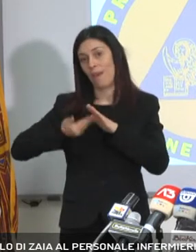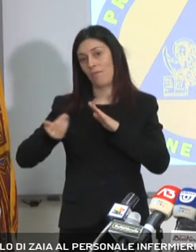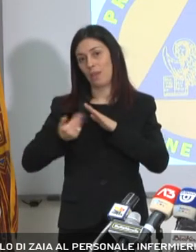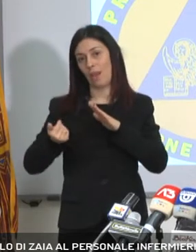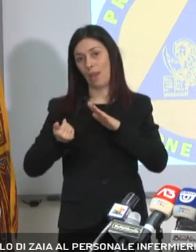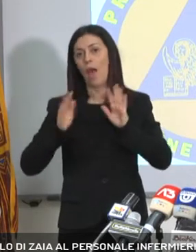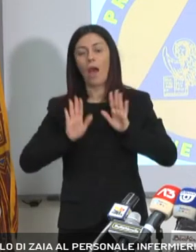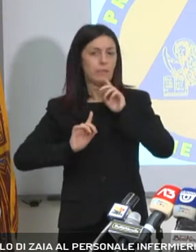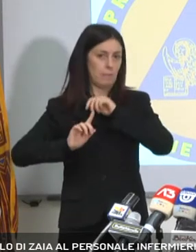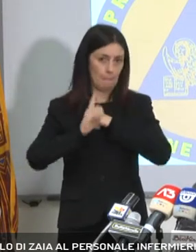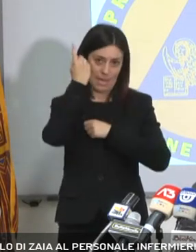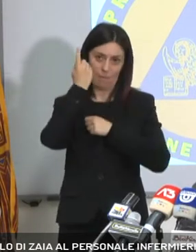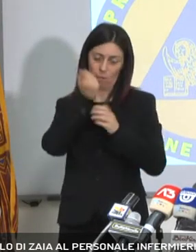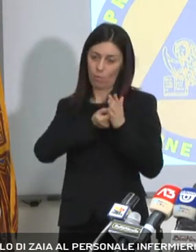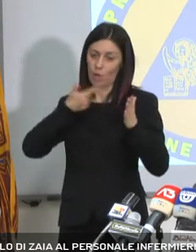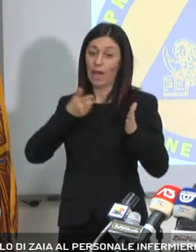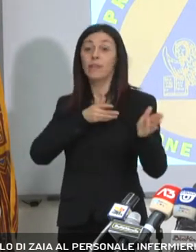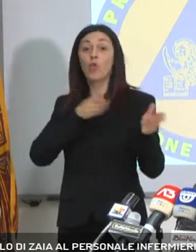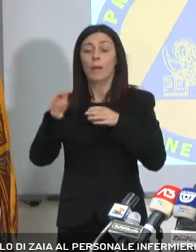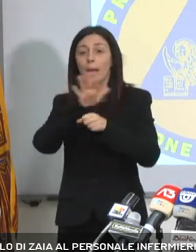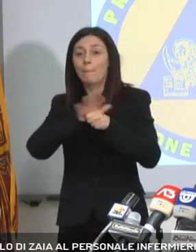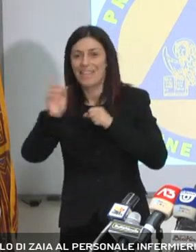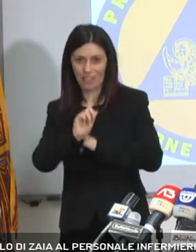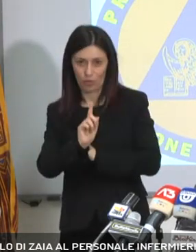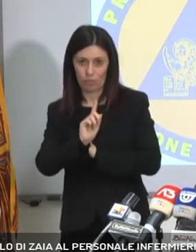anzi prima di non avere gli ospedali pieni e dopo andare in zona arancione.